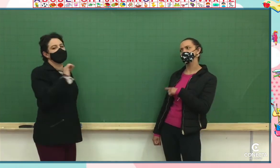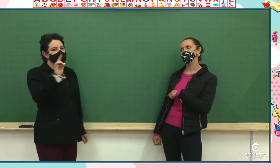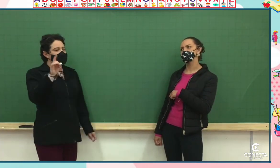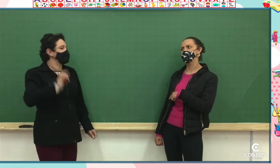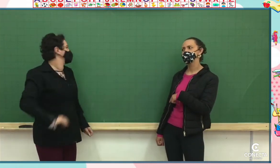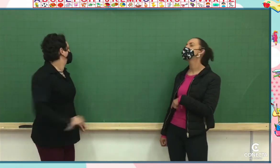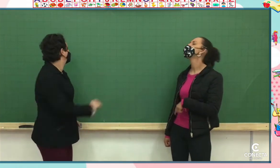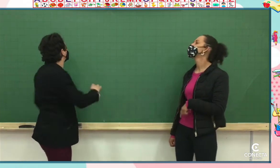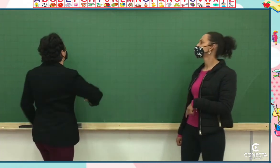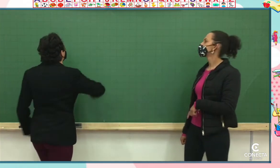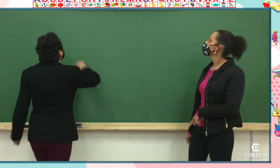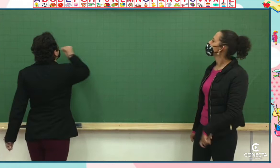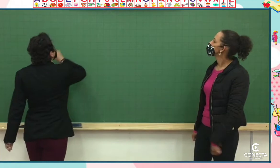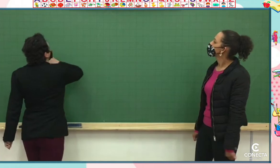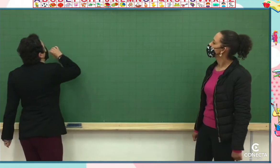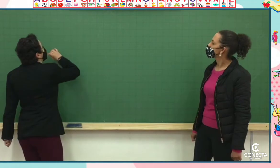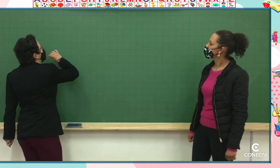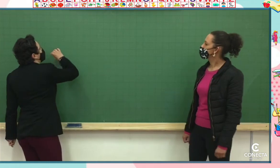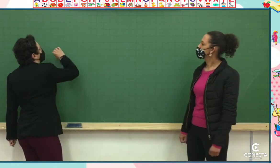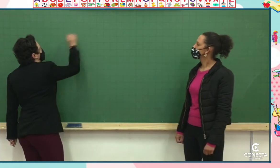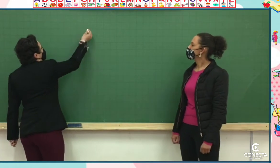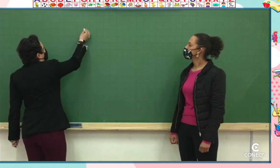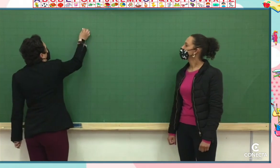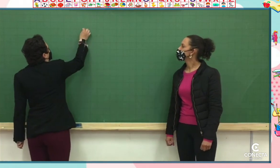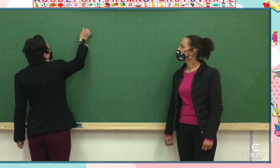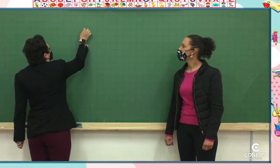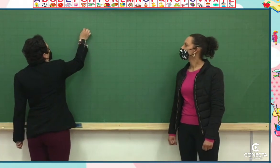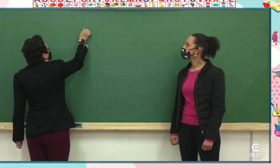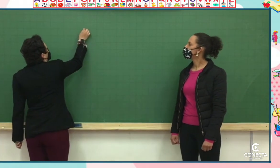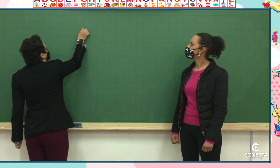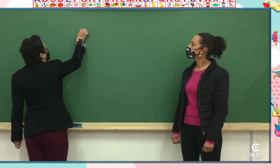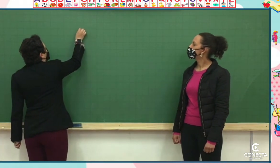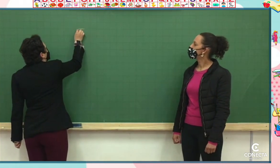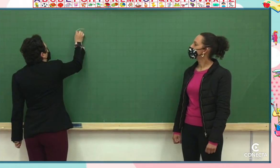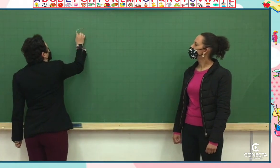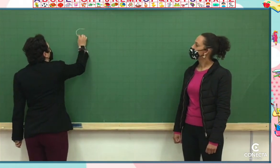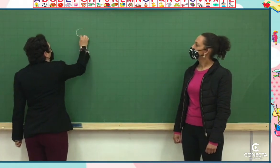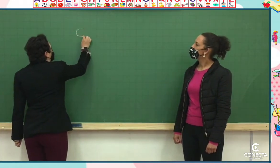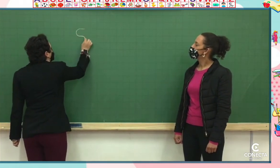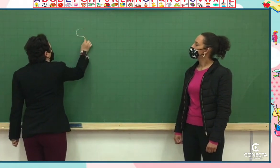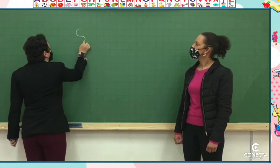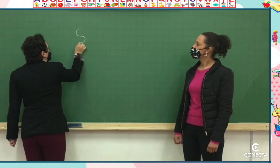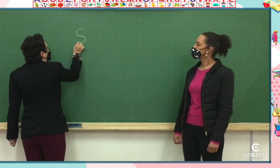sei se elas lembram. ensinar, né? O 8, eu começo assim,